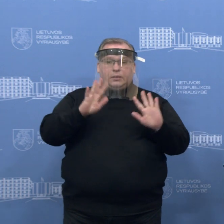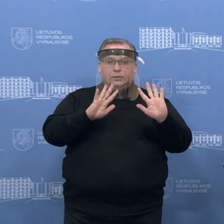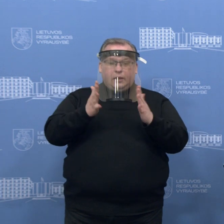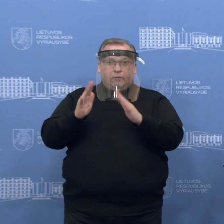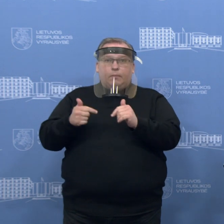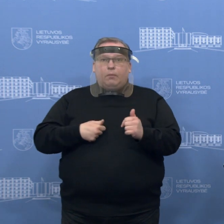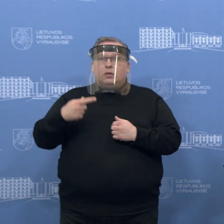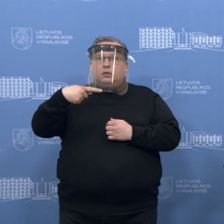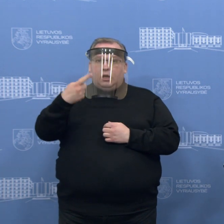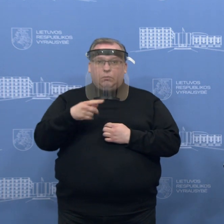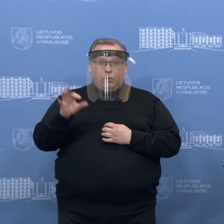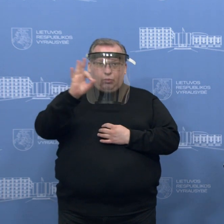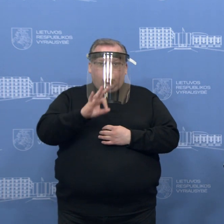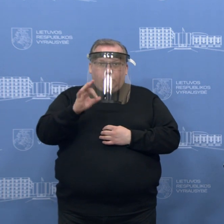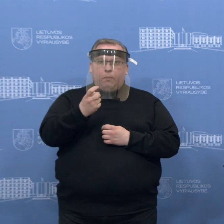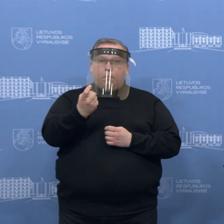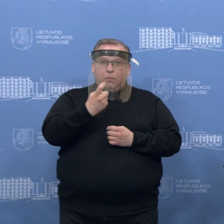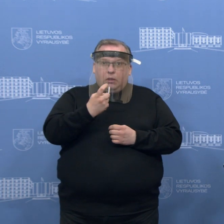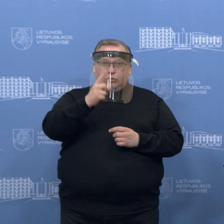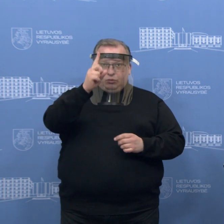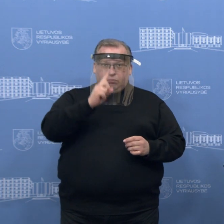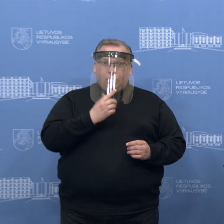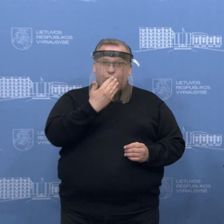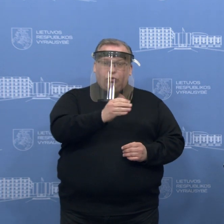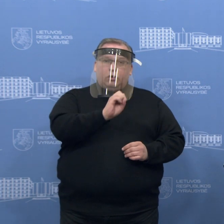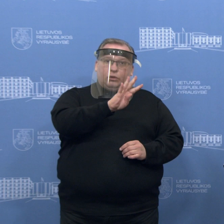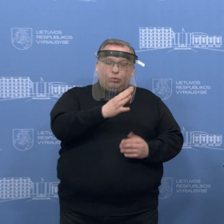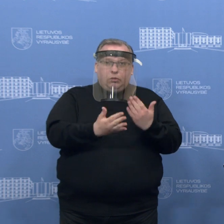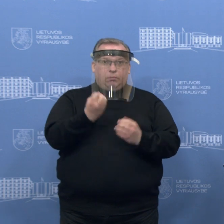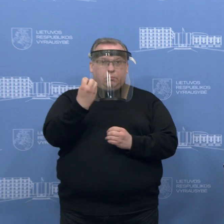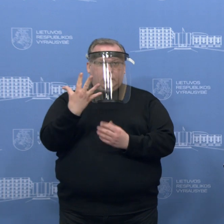mes kalbėtume apie balandžio 14-15 dieną. Pradžią.